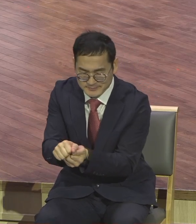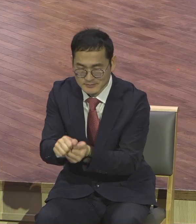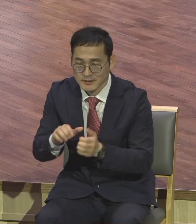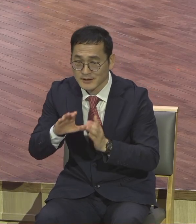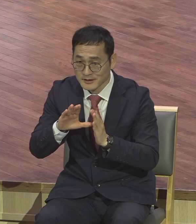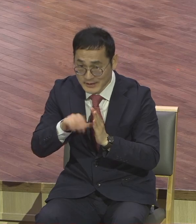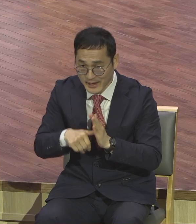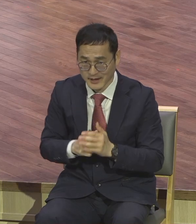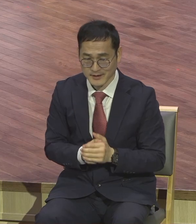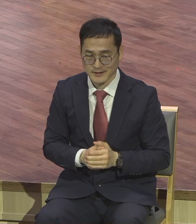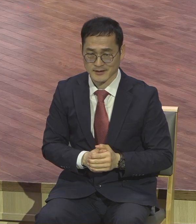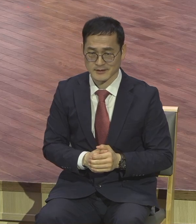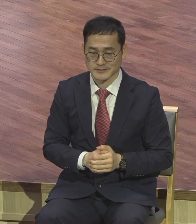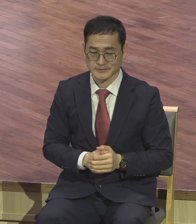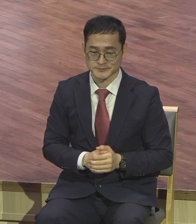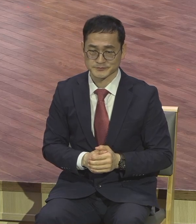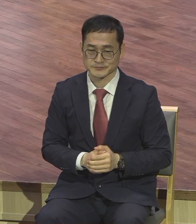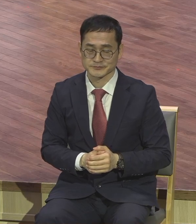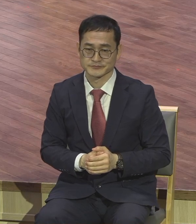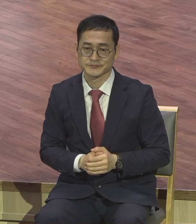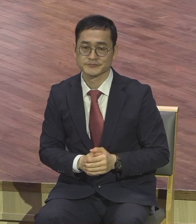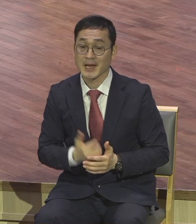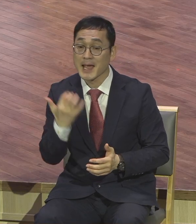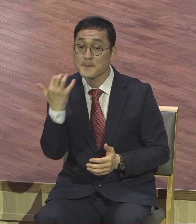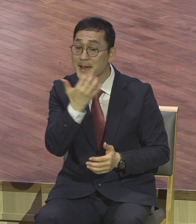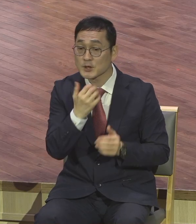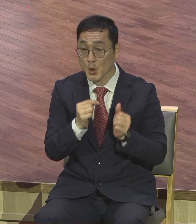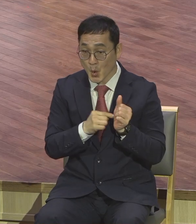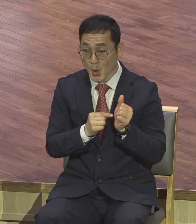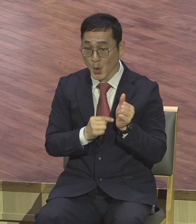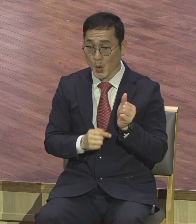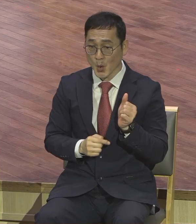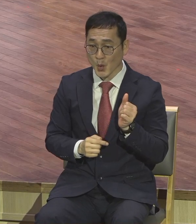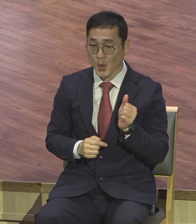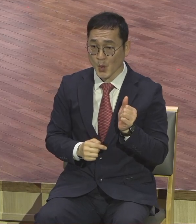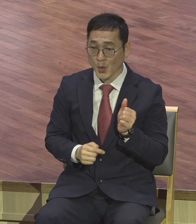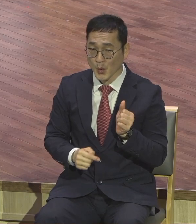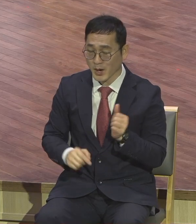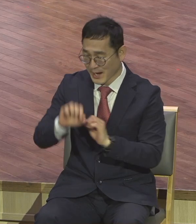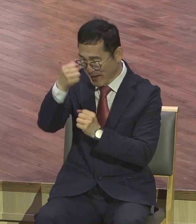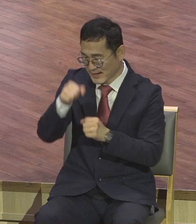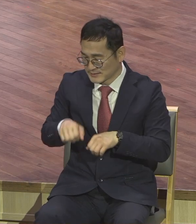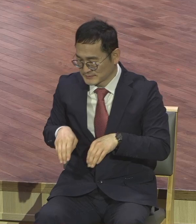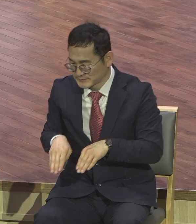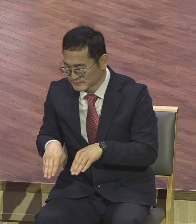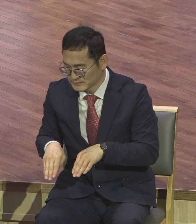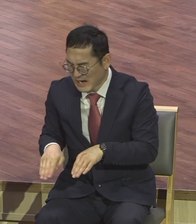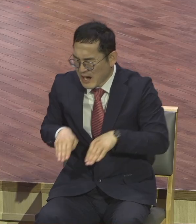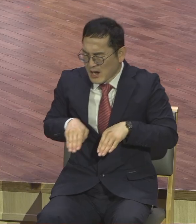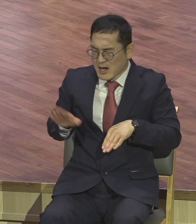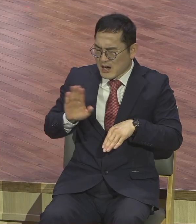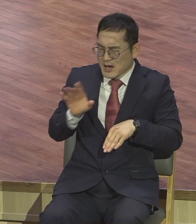이때 제자들이 발을 싣기는데 베드로 차례가 되었습니다. 베드로는 그 부인합니다. 어떻게